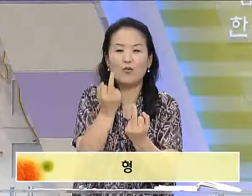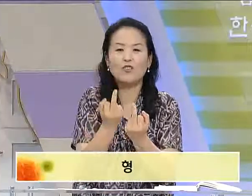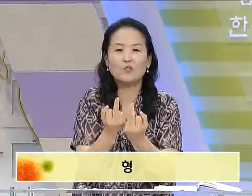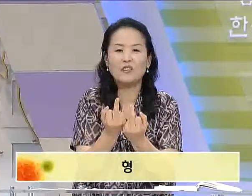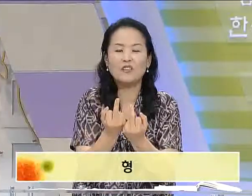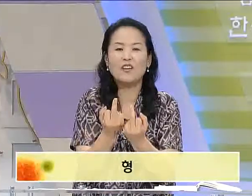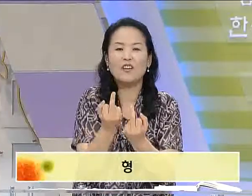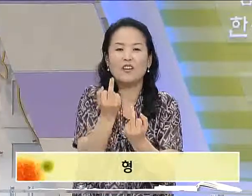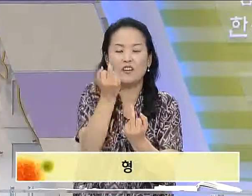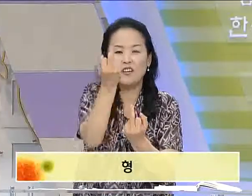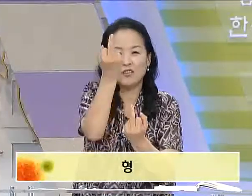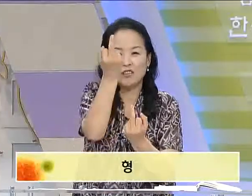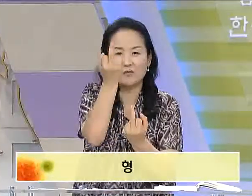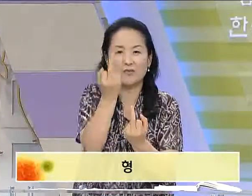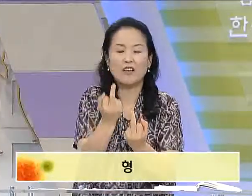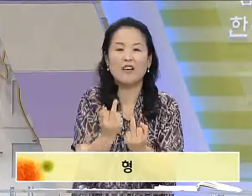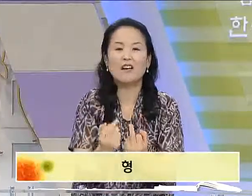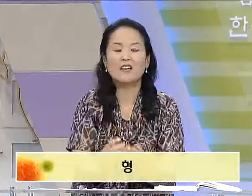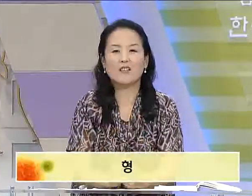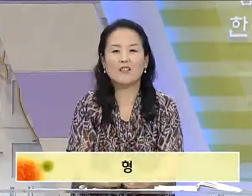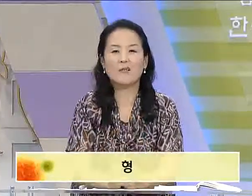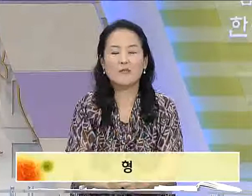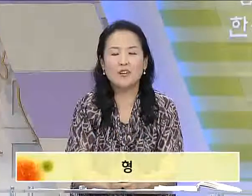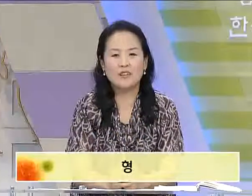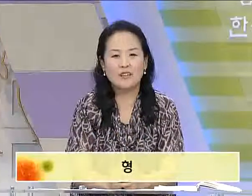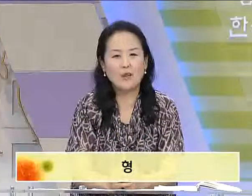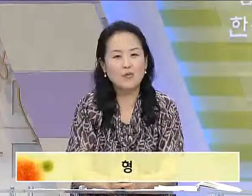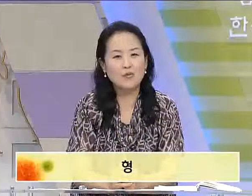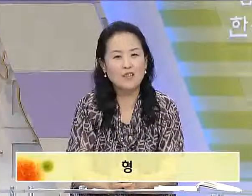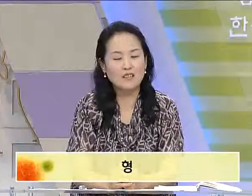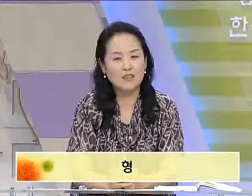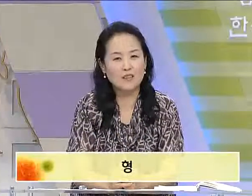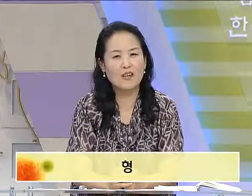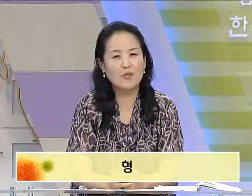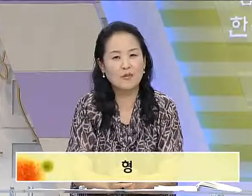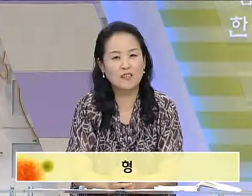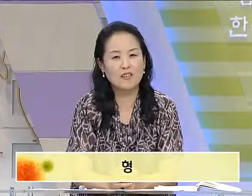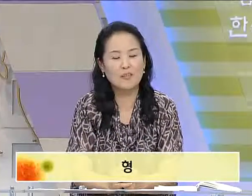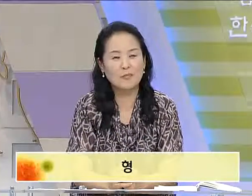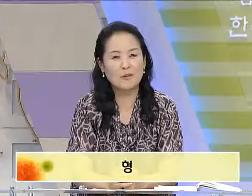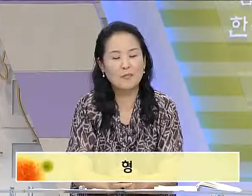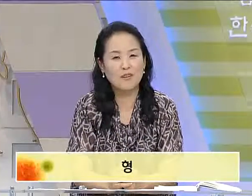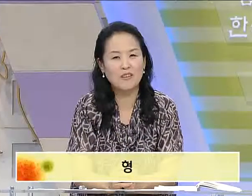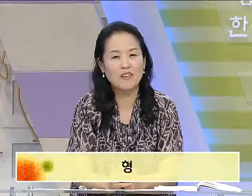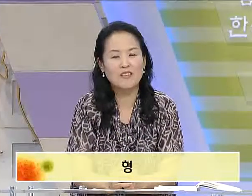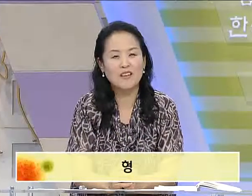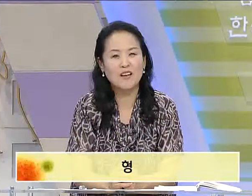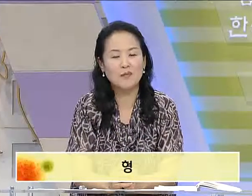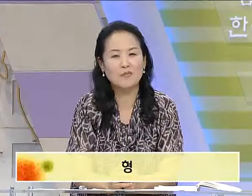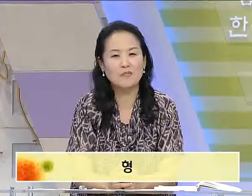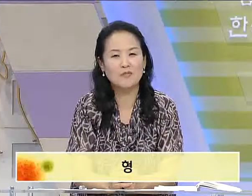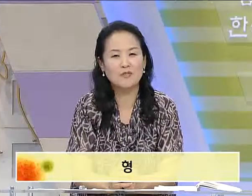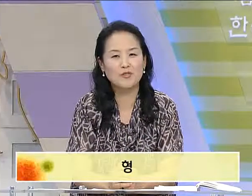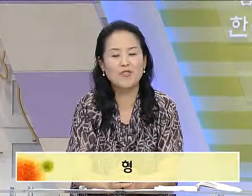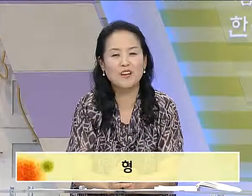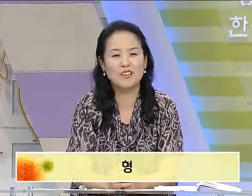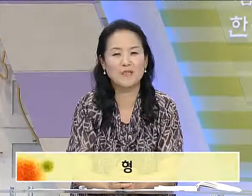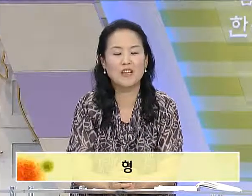올려주면 형이 되겠습니다. 자, 남동생은 어떻게 하면 될지 여러분도 한번 생각해 보시면 쉬울 것 같습니다.